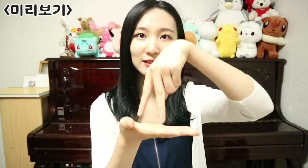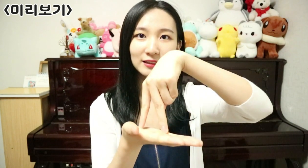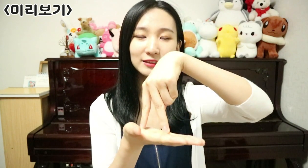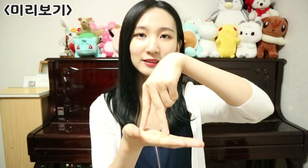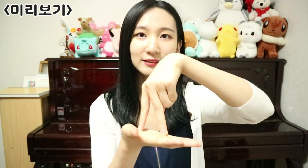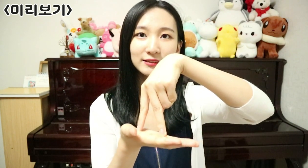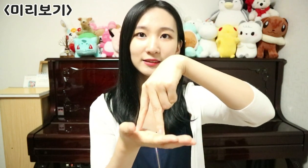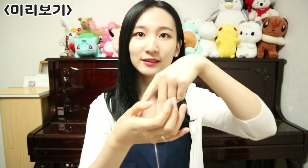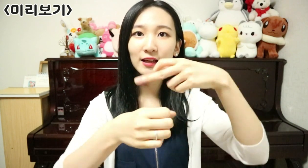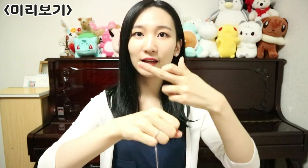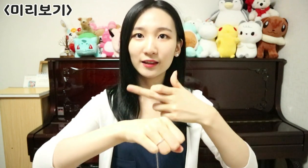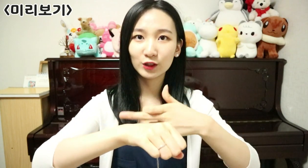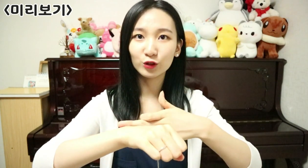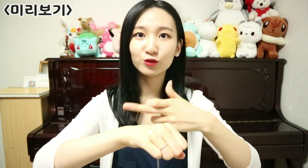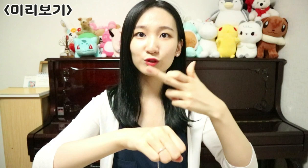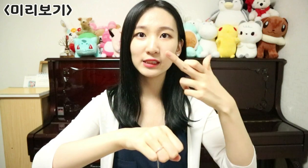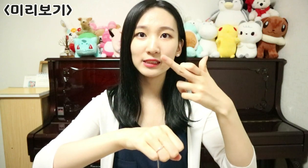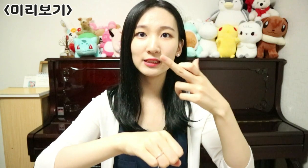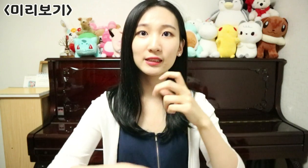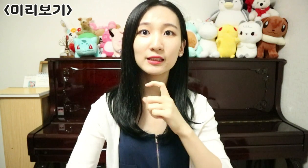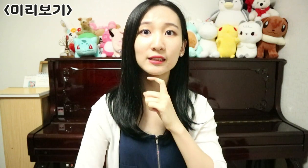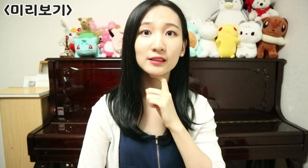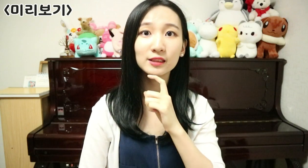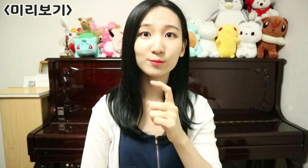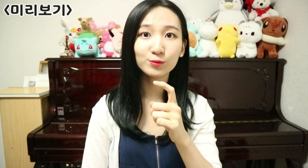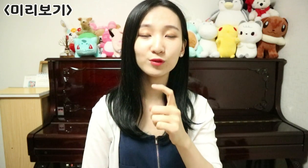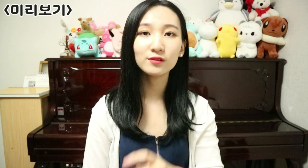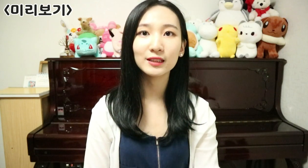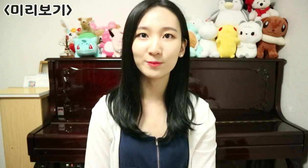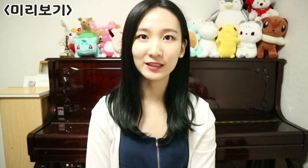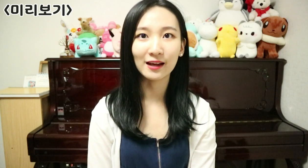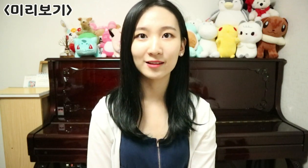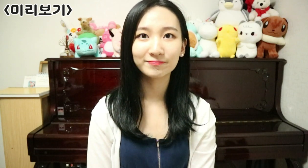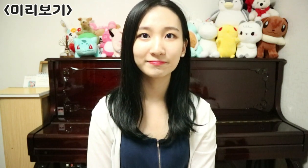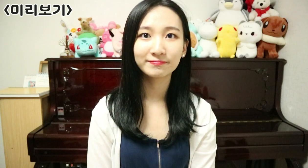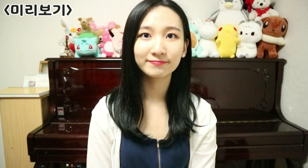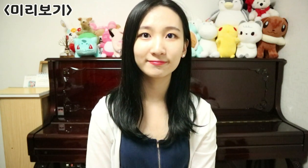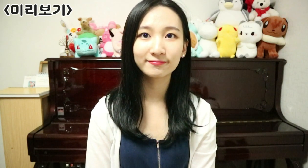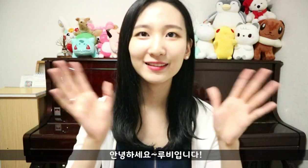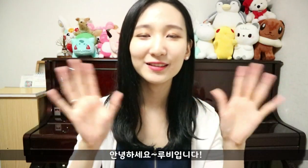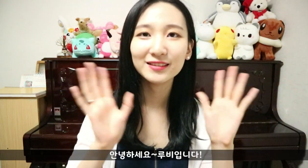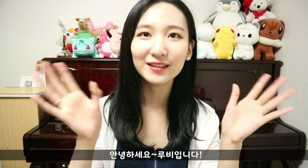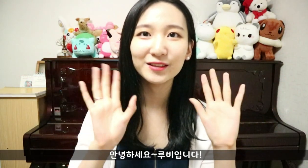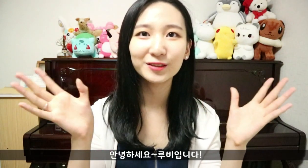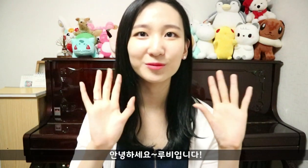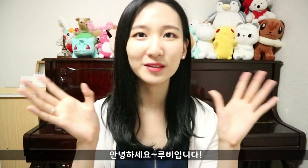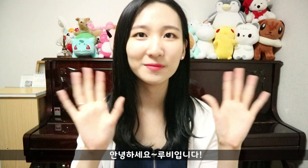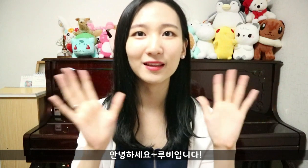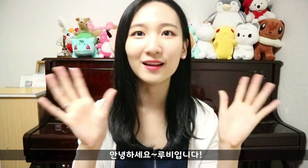탑승시간은 12시 10분입니다. 안녕하세요 루비입니다.